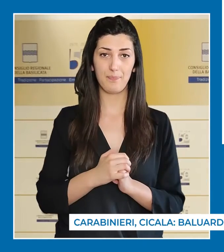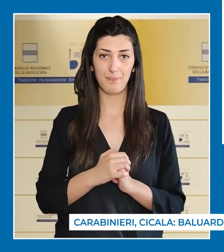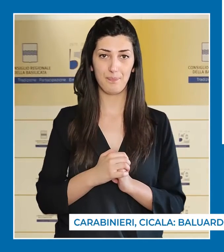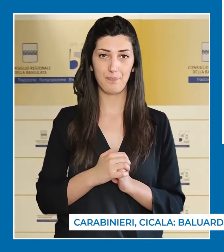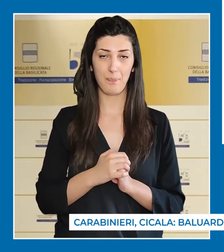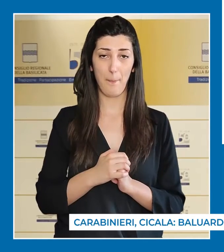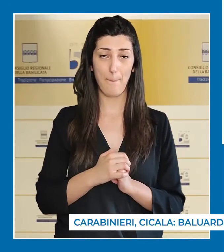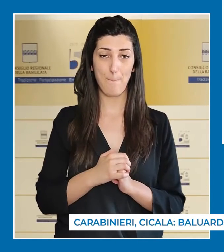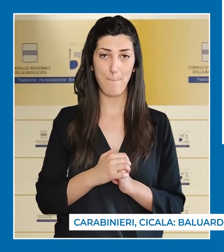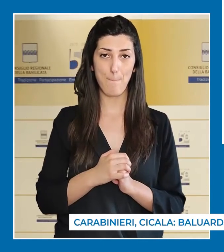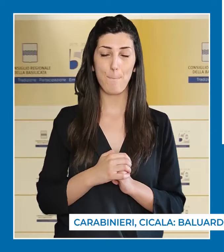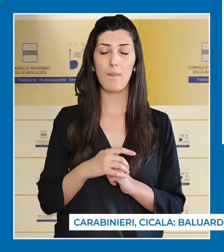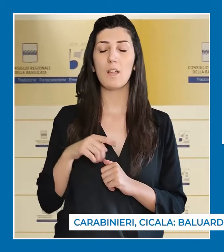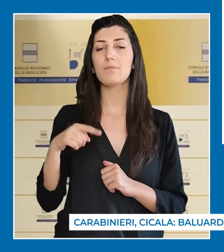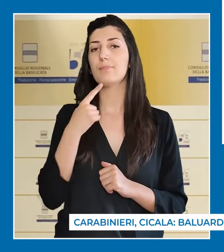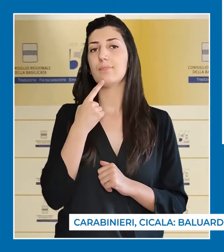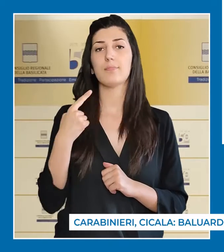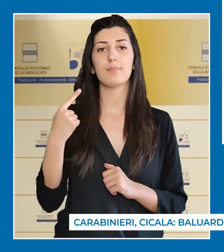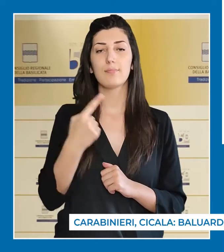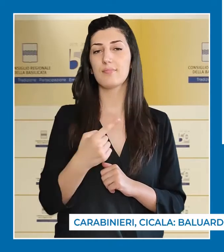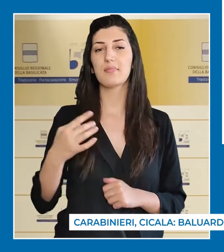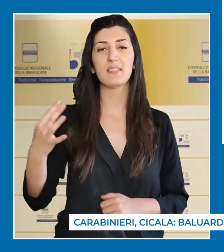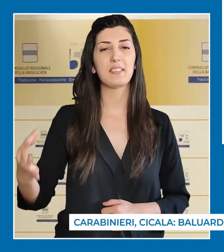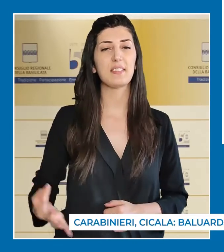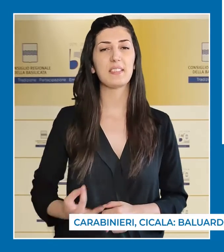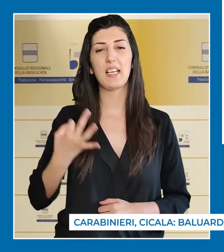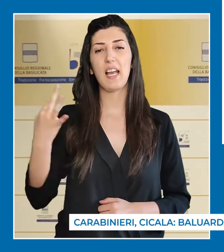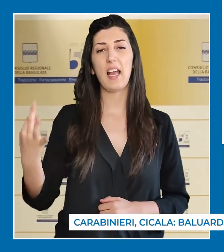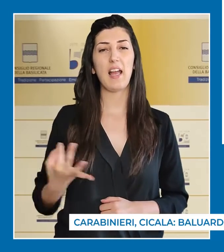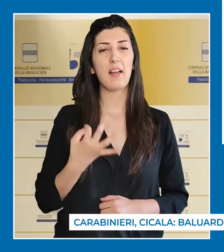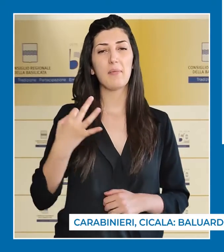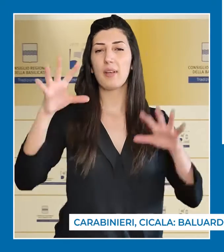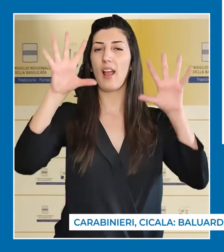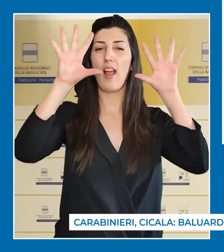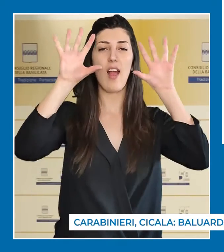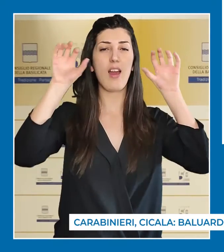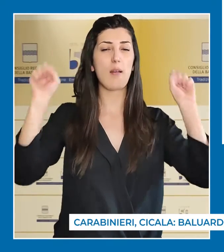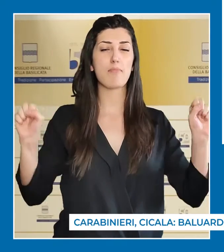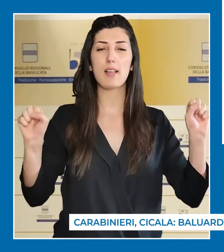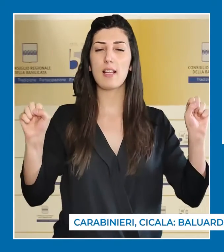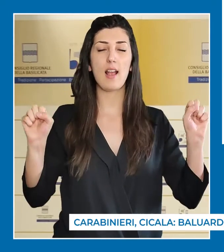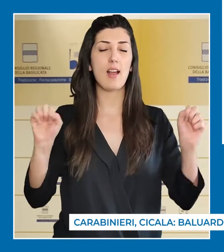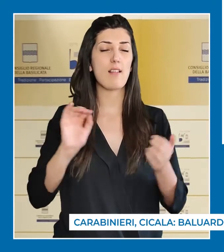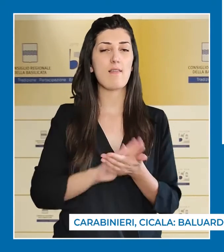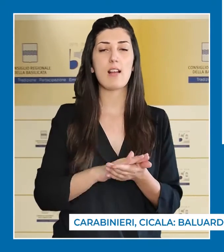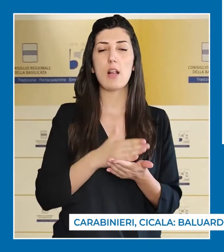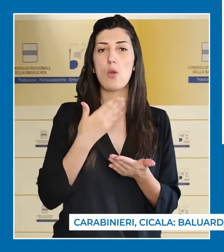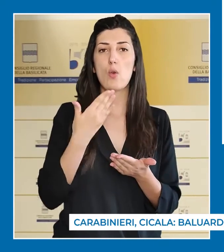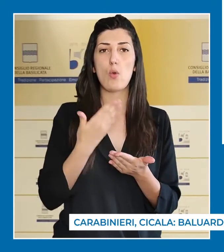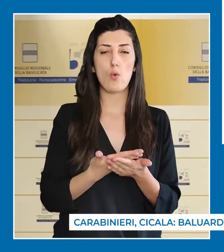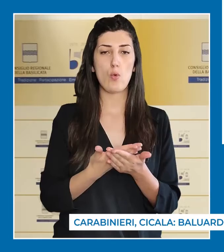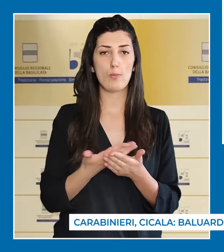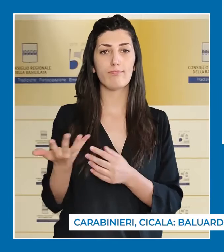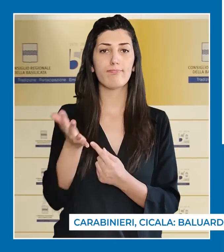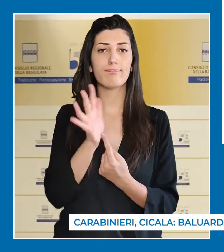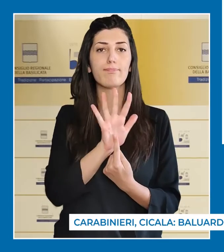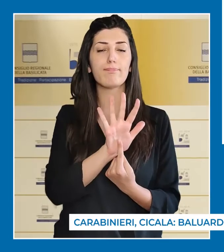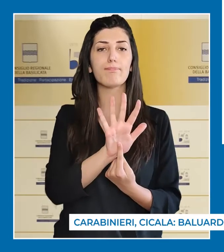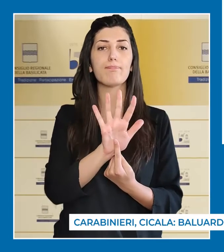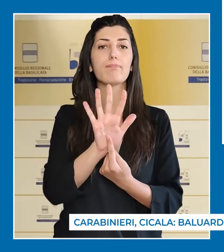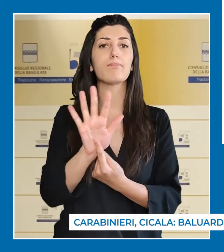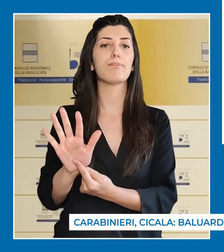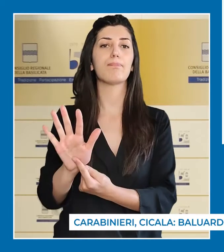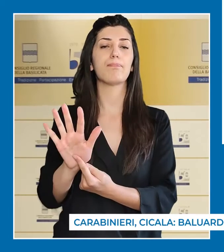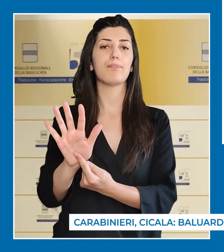dei Carabinieri. Da sempre, ha sottolineato Cicala, l'Arma dei Carabinieri ha